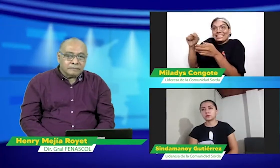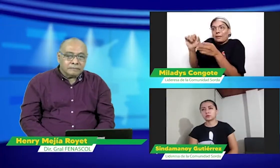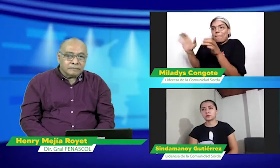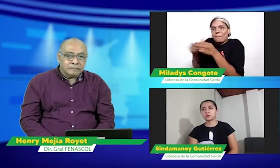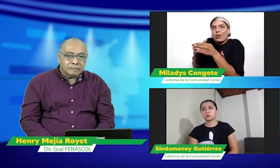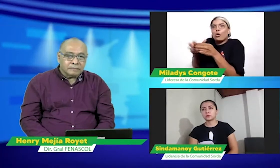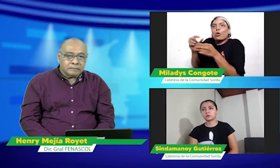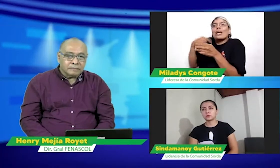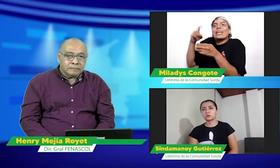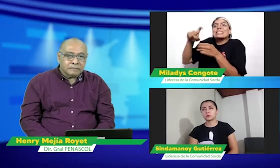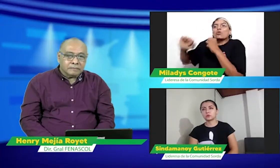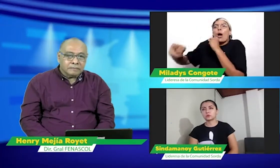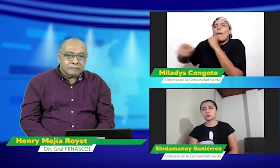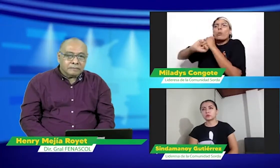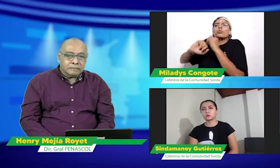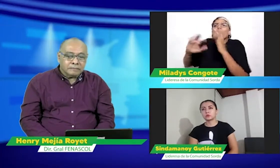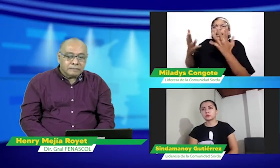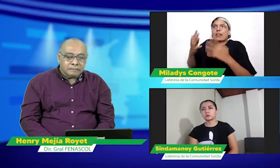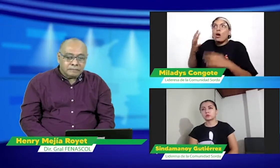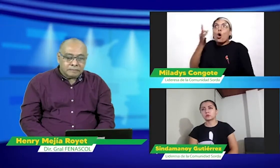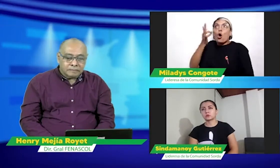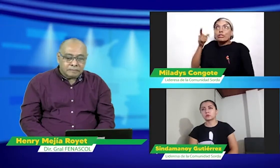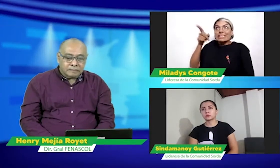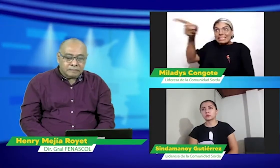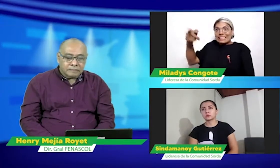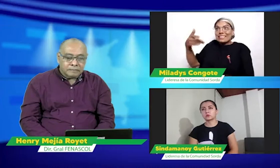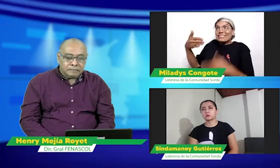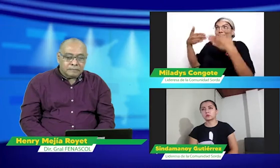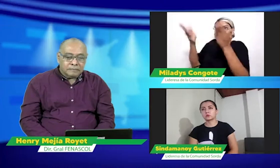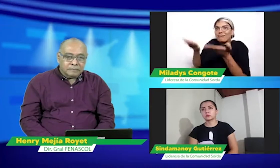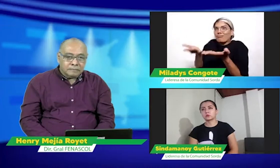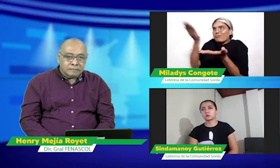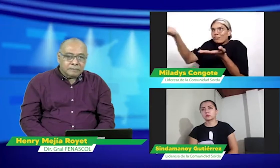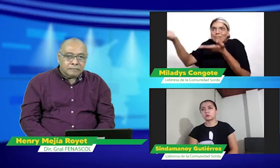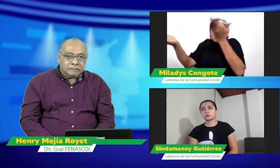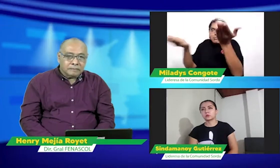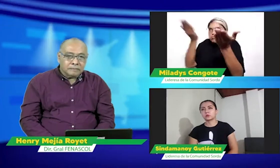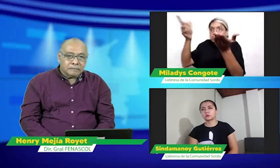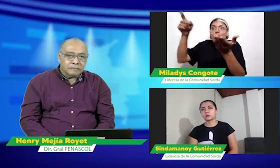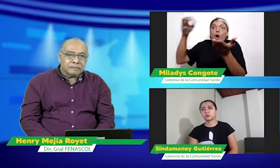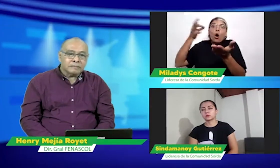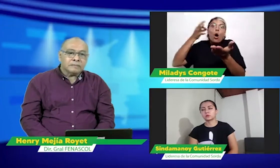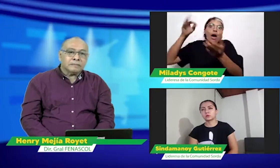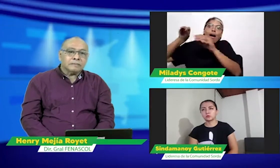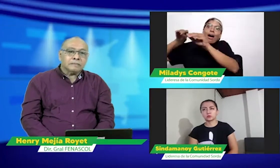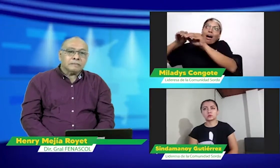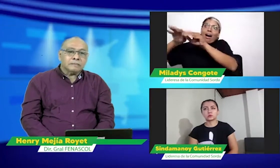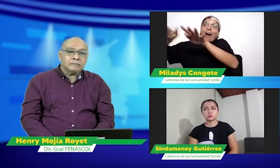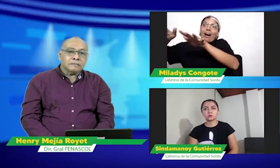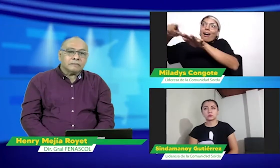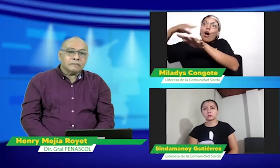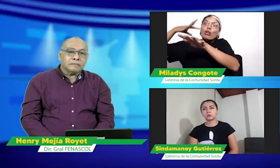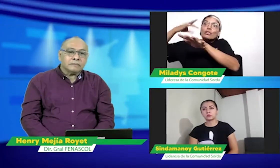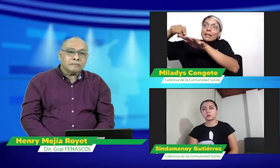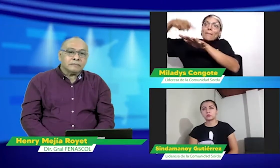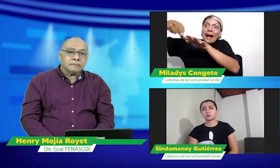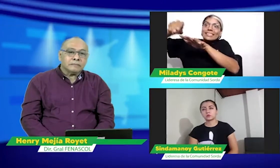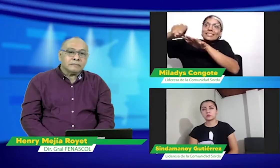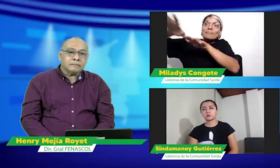que somos una minoría, pero necesitamos el apoyo de los oyentes, necesitamos ofrecer un espacio para